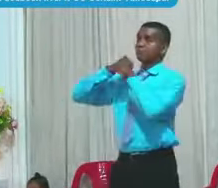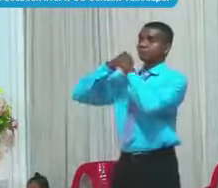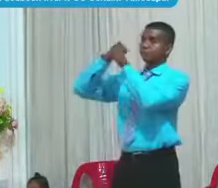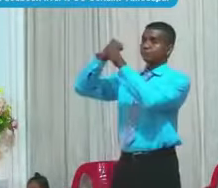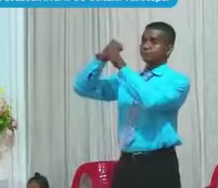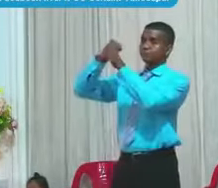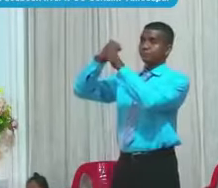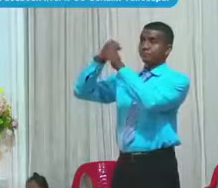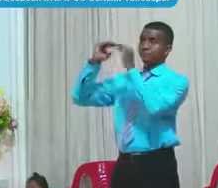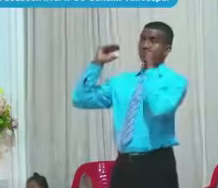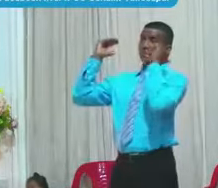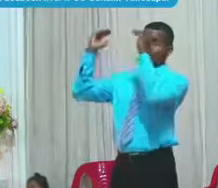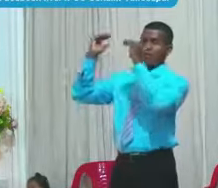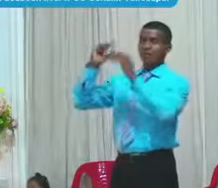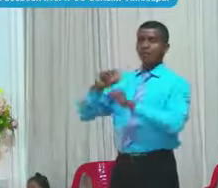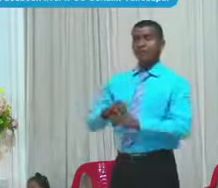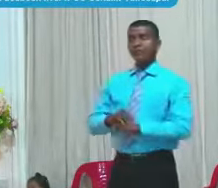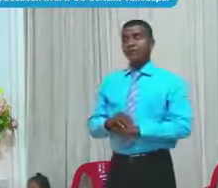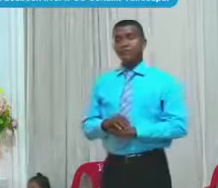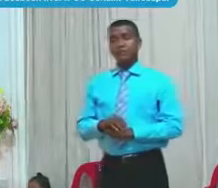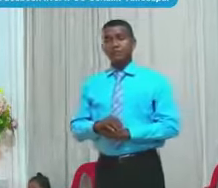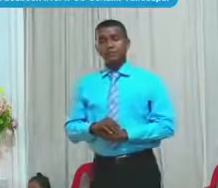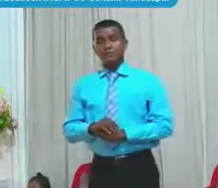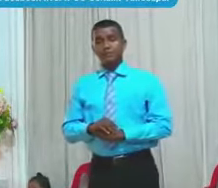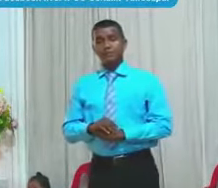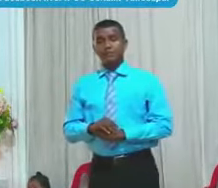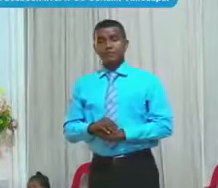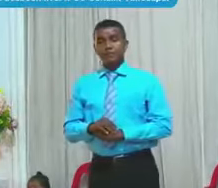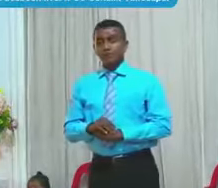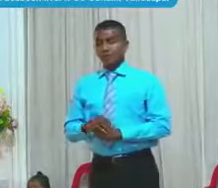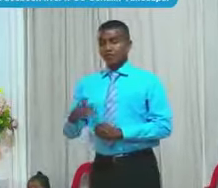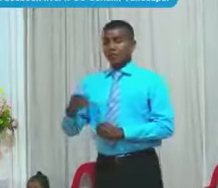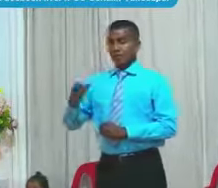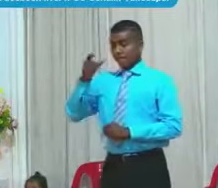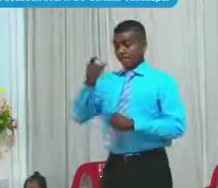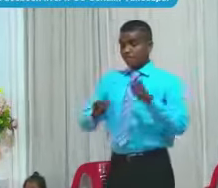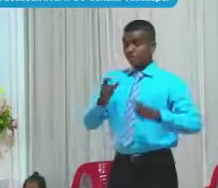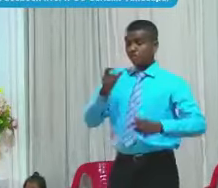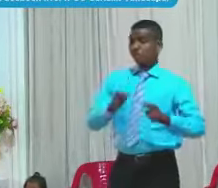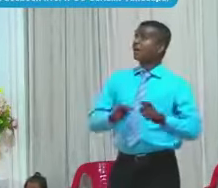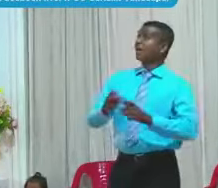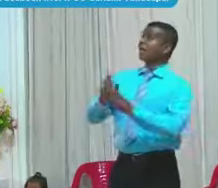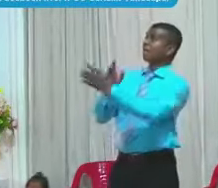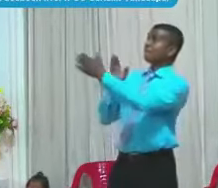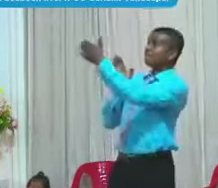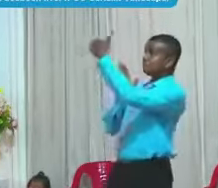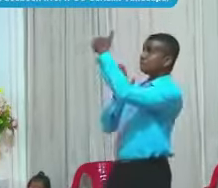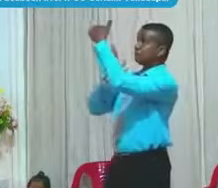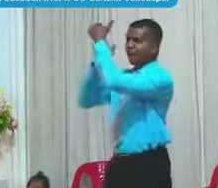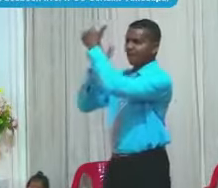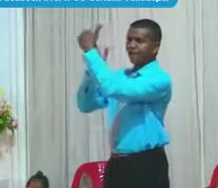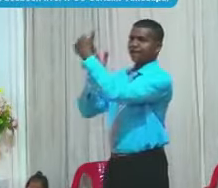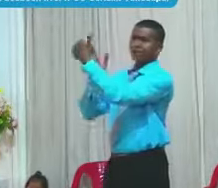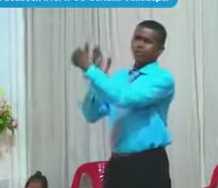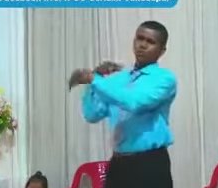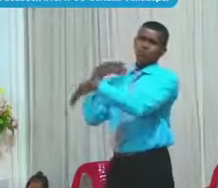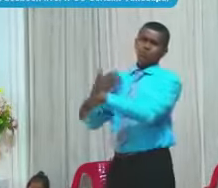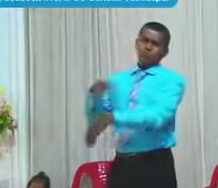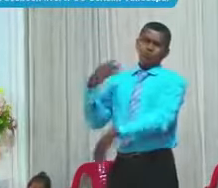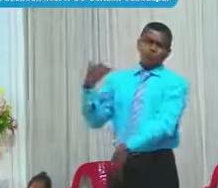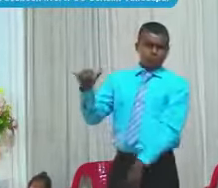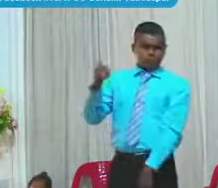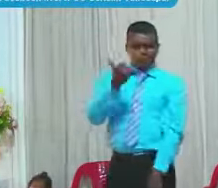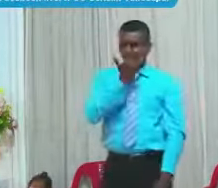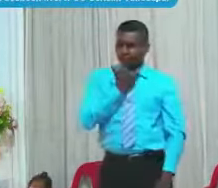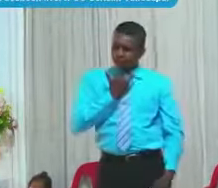Y que el El hombre Revelarse Contra Dios Es el mayor Error Que puede